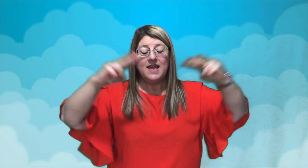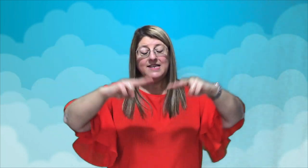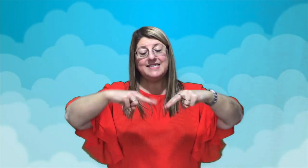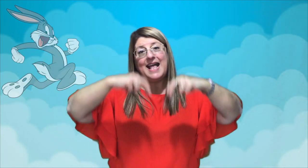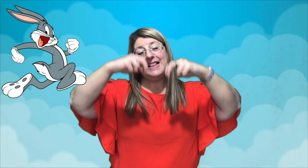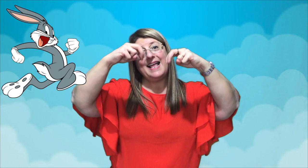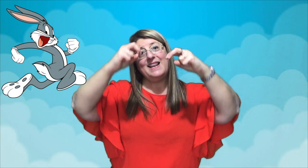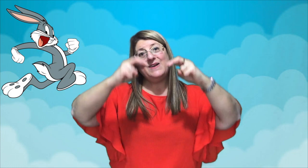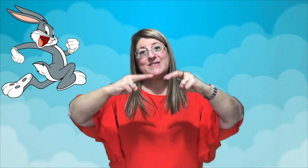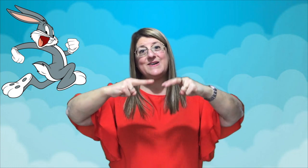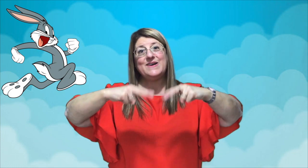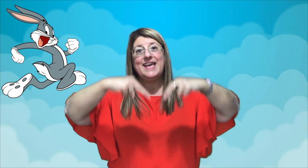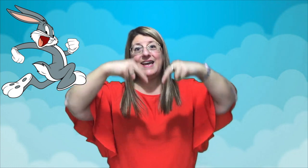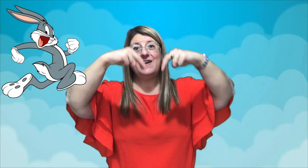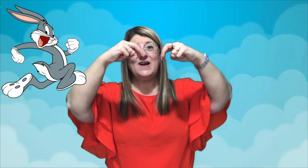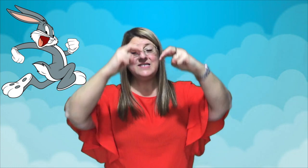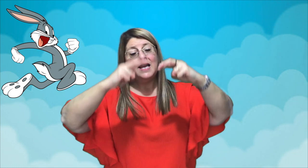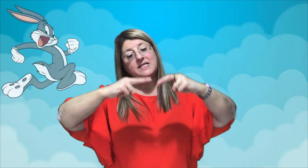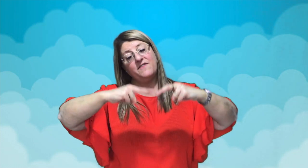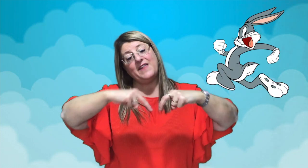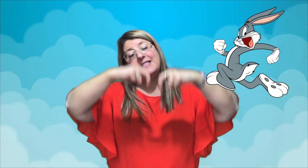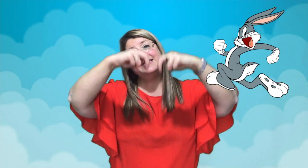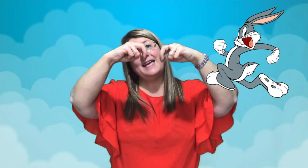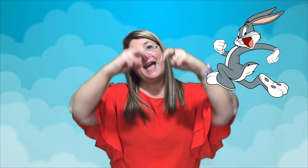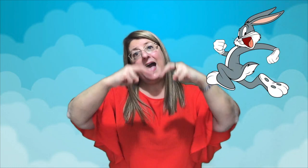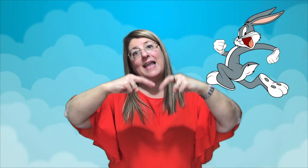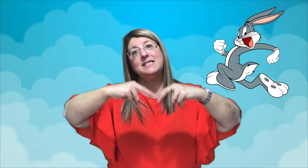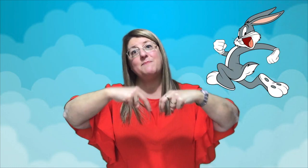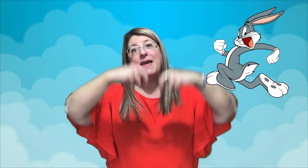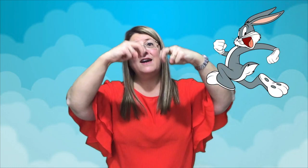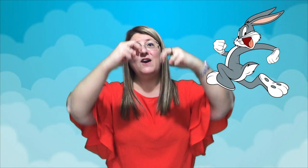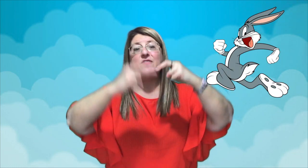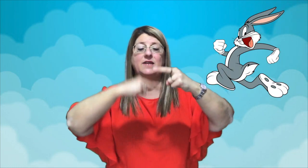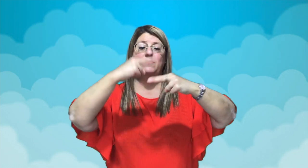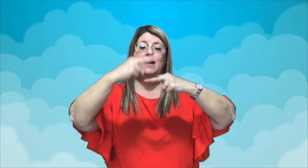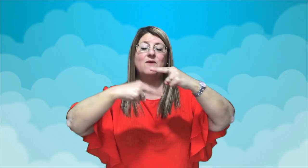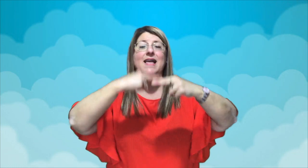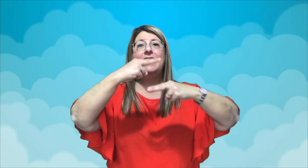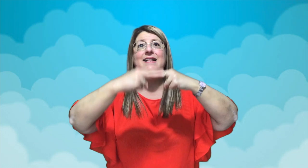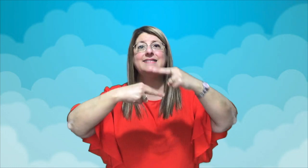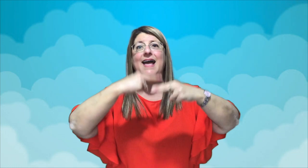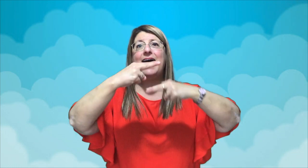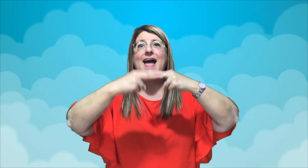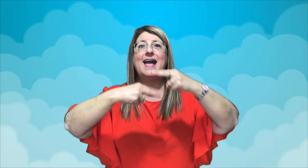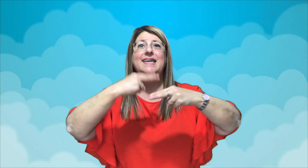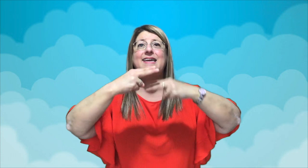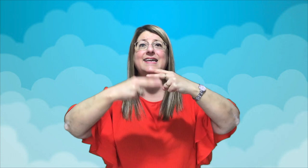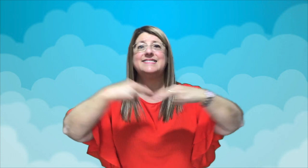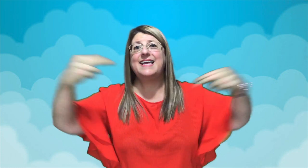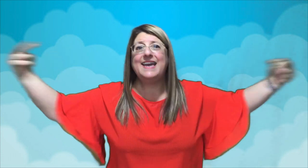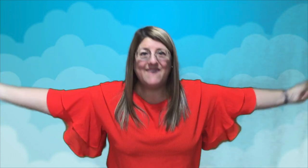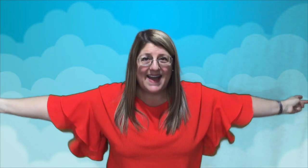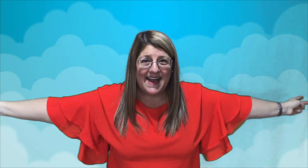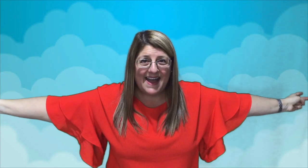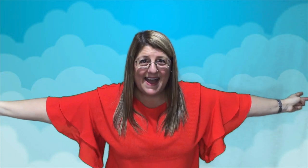Saltan los conejos de frente al espejo, dan una vuelta y se van.